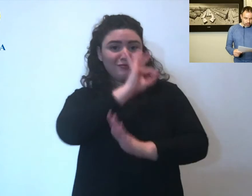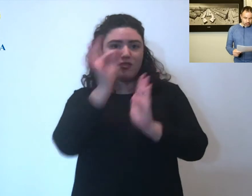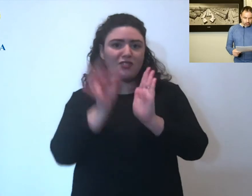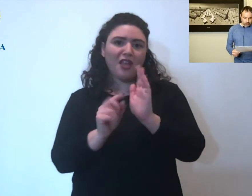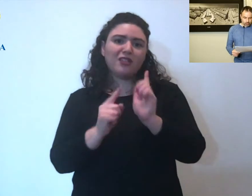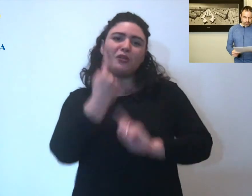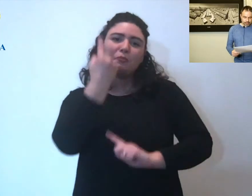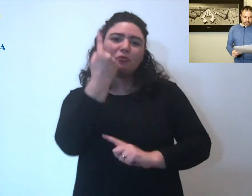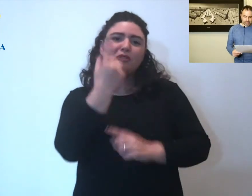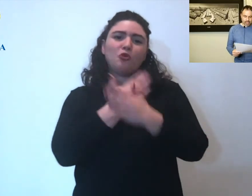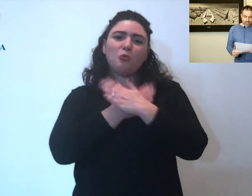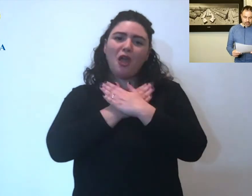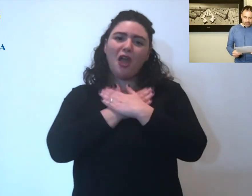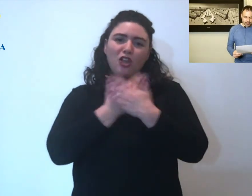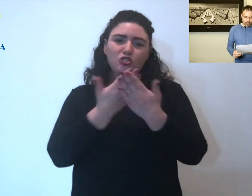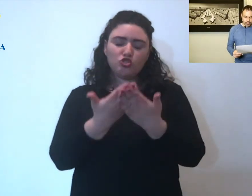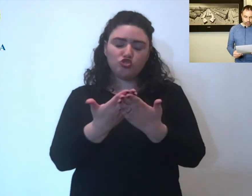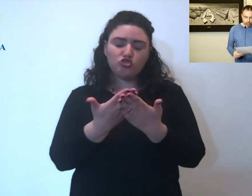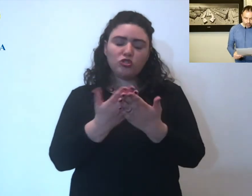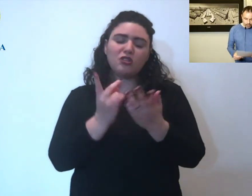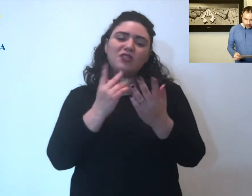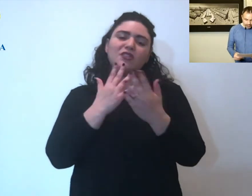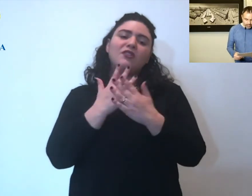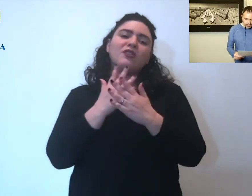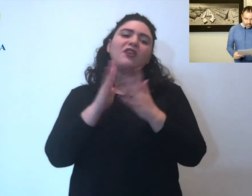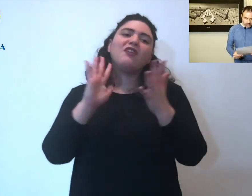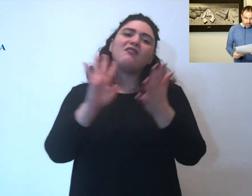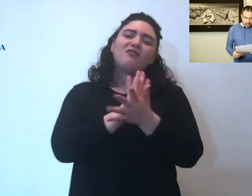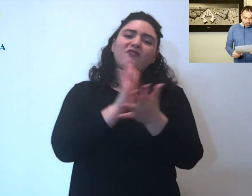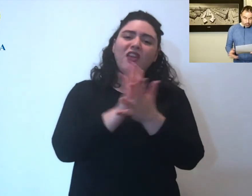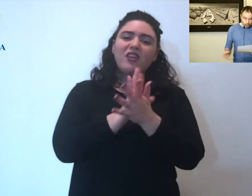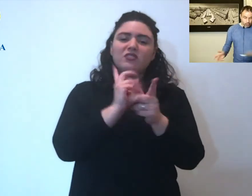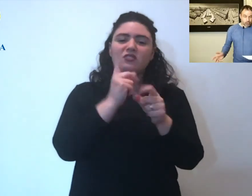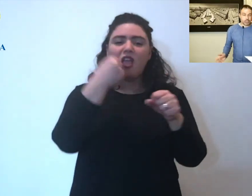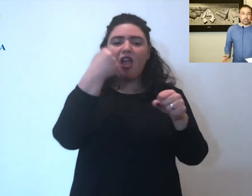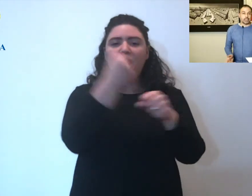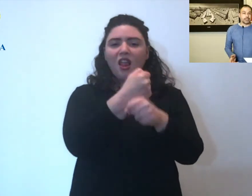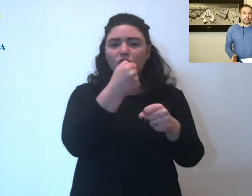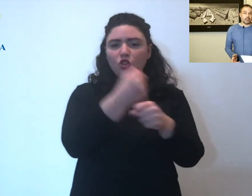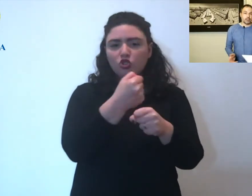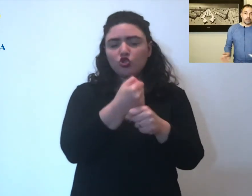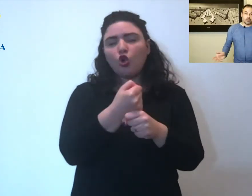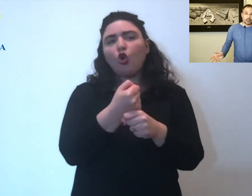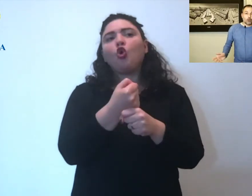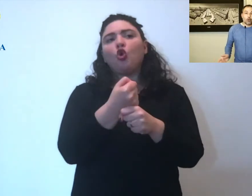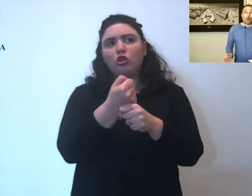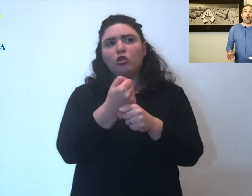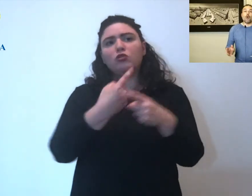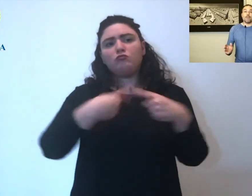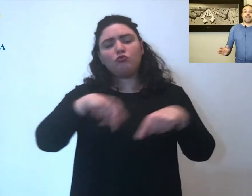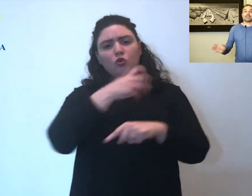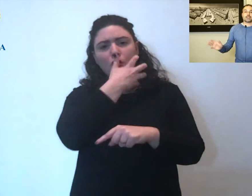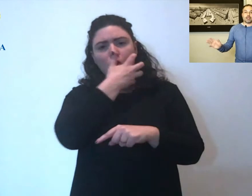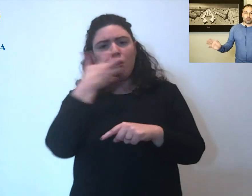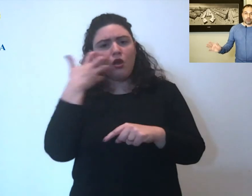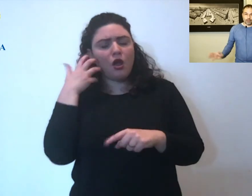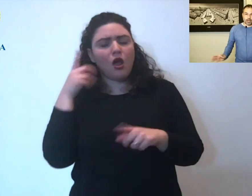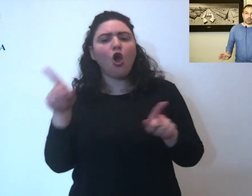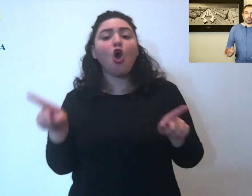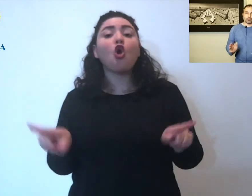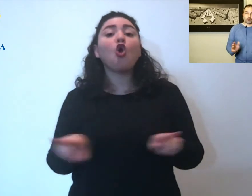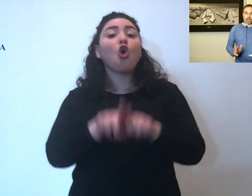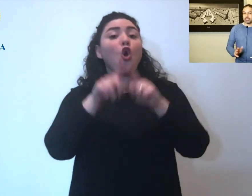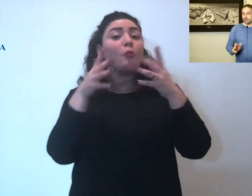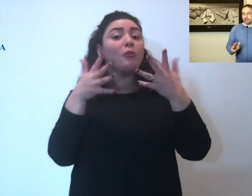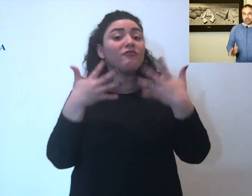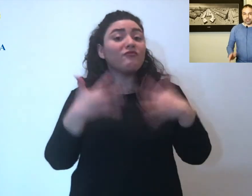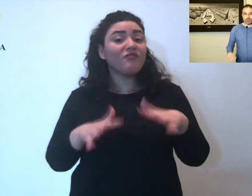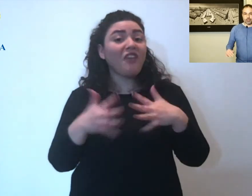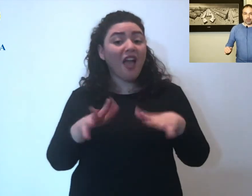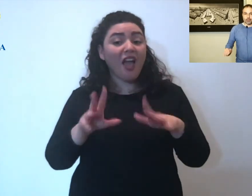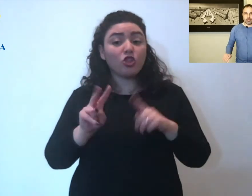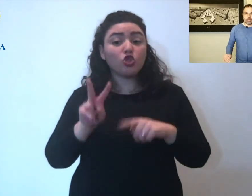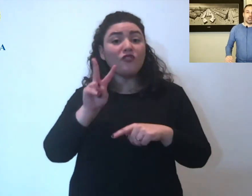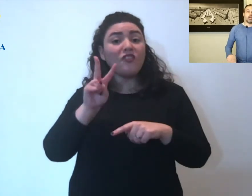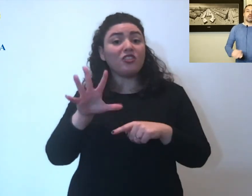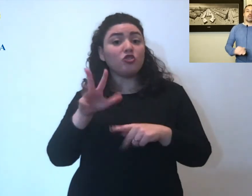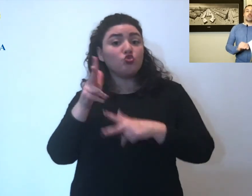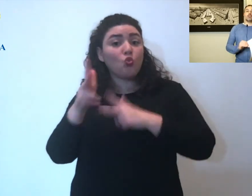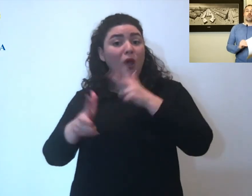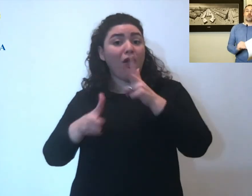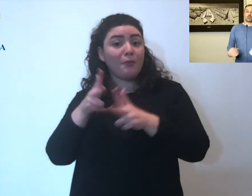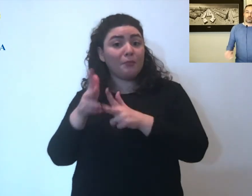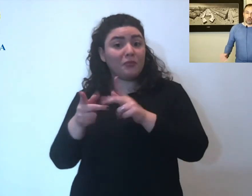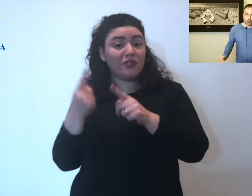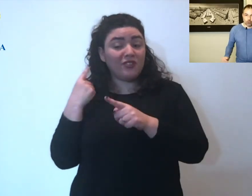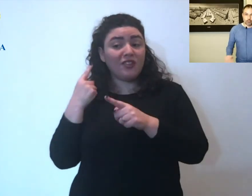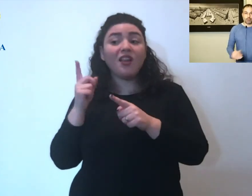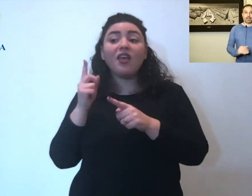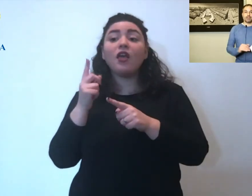la festa dei lavoratori è una festa molto sentita come è stato fatto durante il 25 aprile